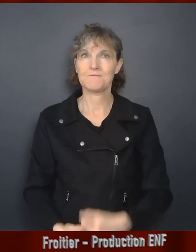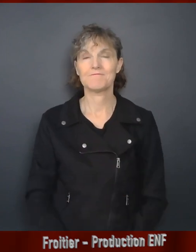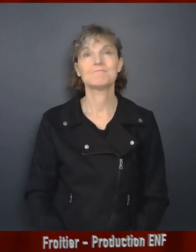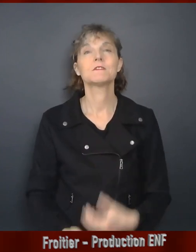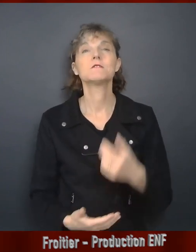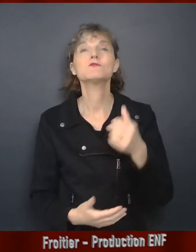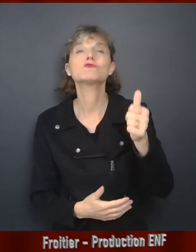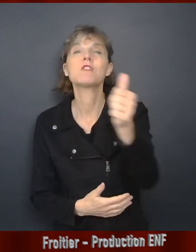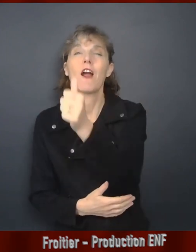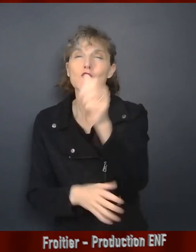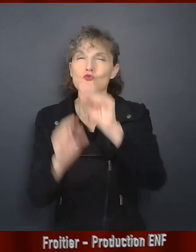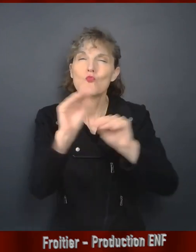Prenez soin de vous.